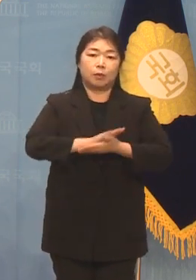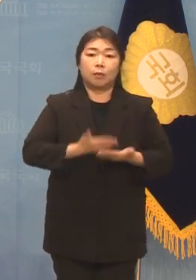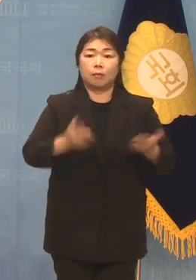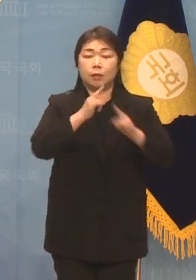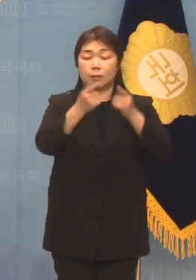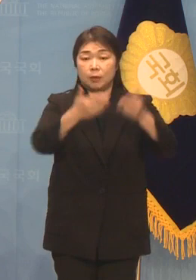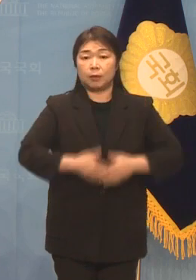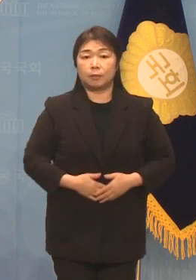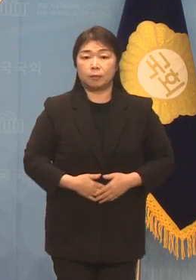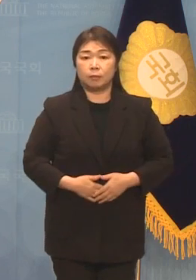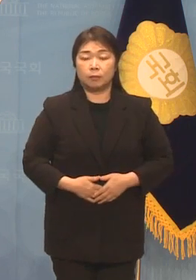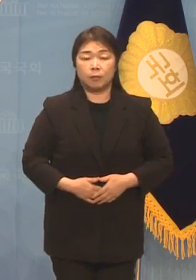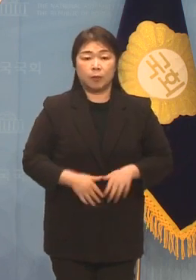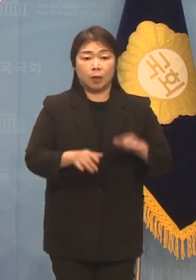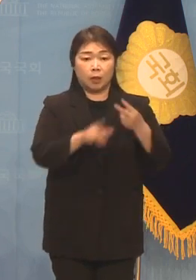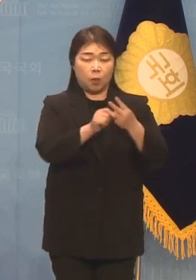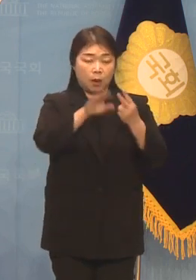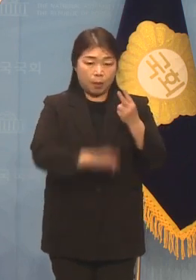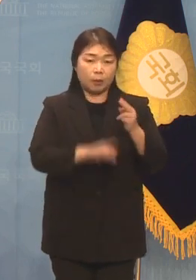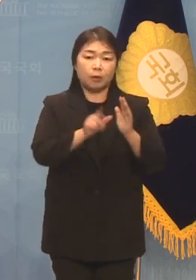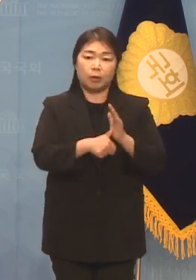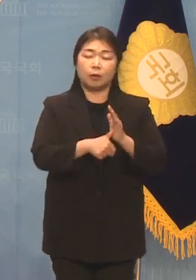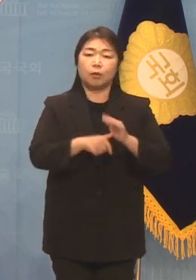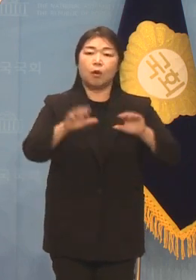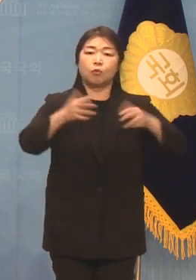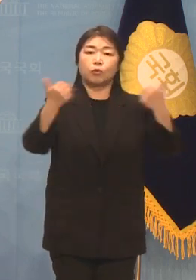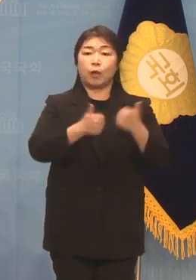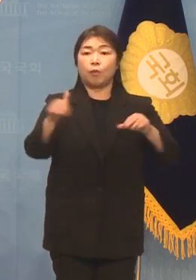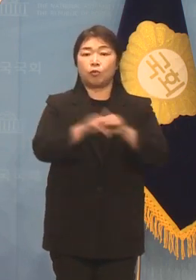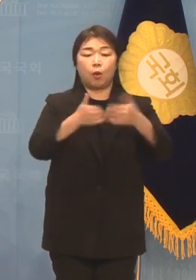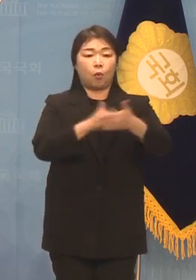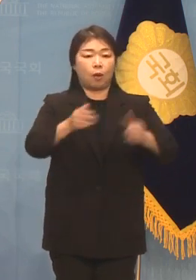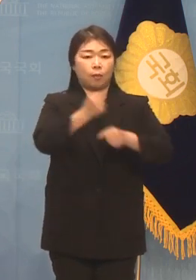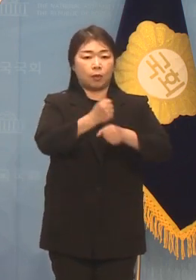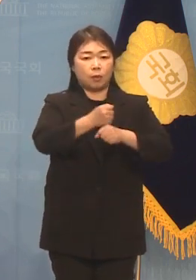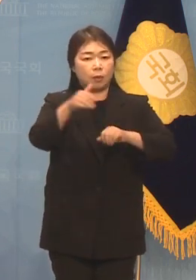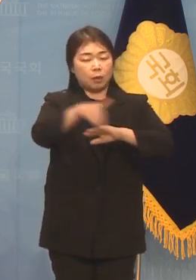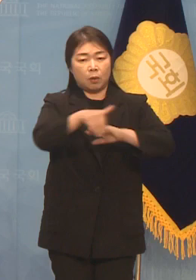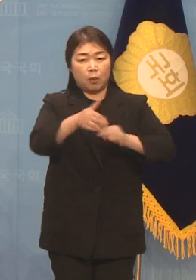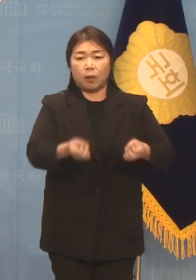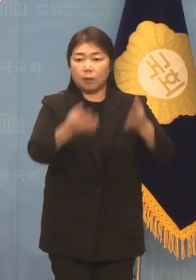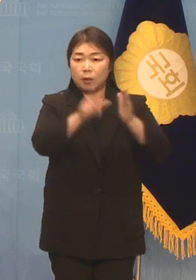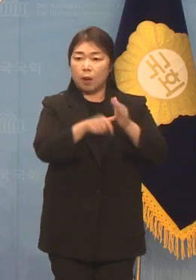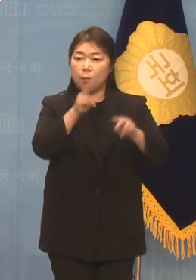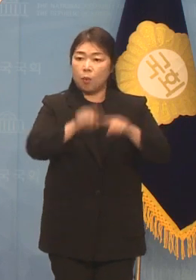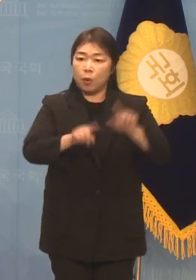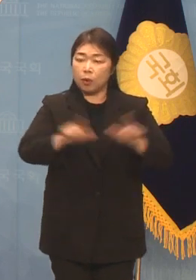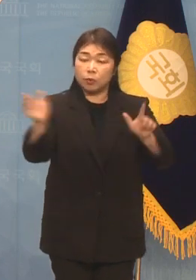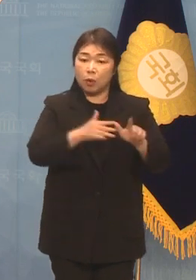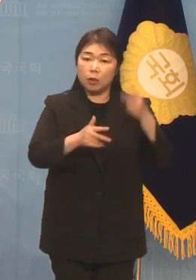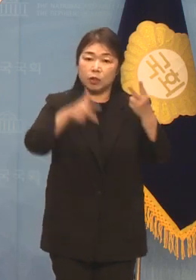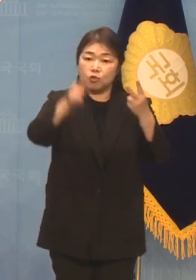24년도 2월 하반기 국회 문화공간 조속기획전이 목요일부터 약 2주간 의원회관